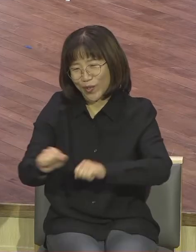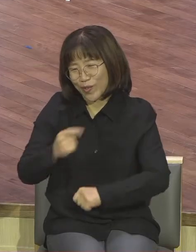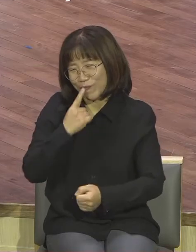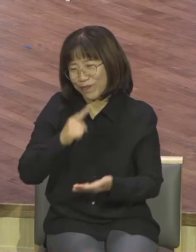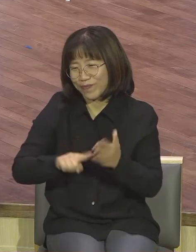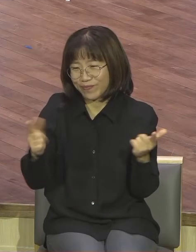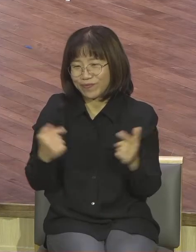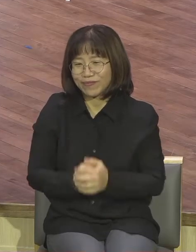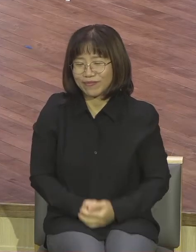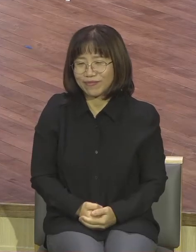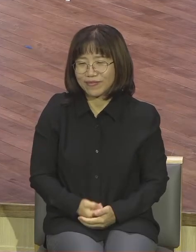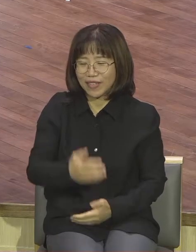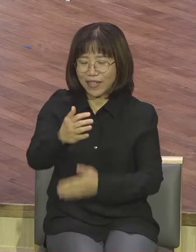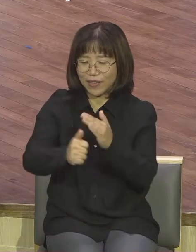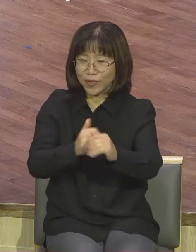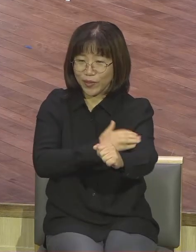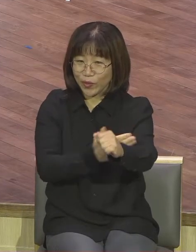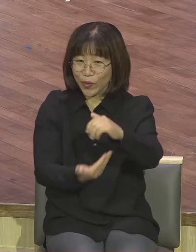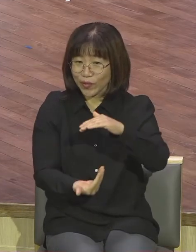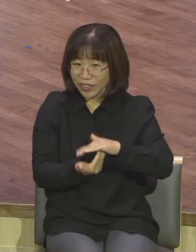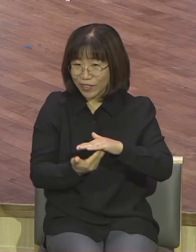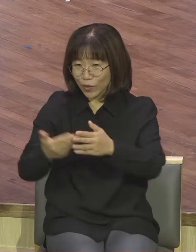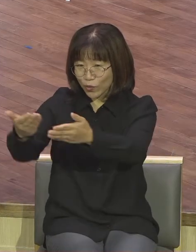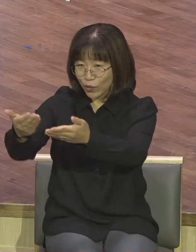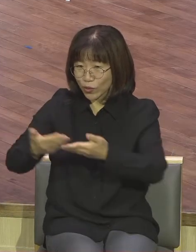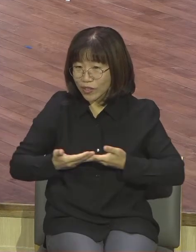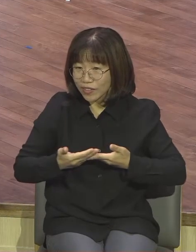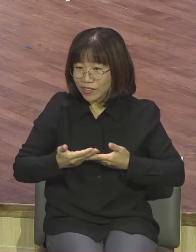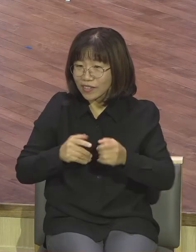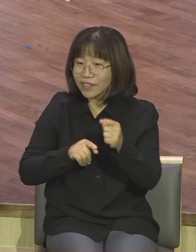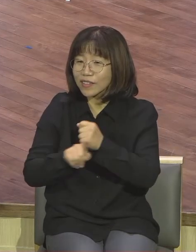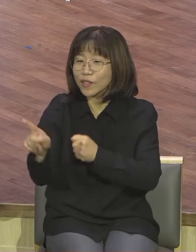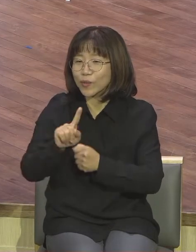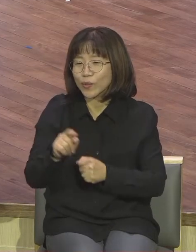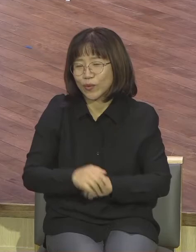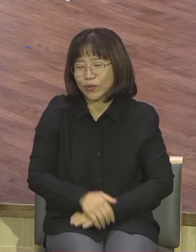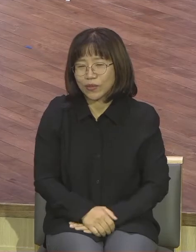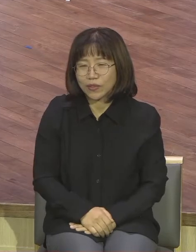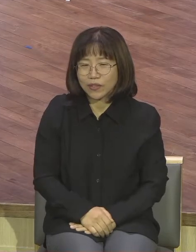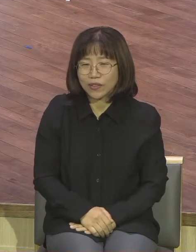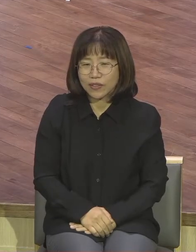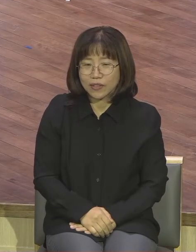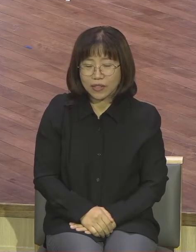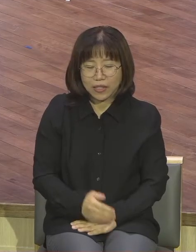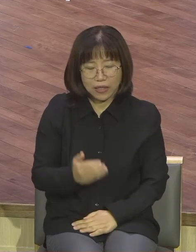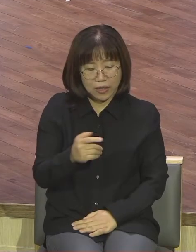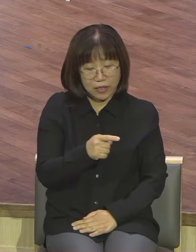권능이 나에게 나타난다는 게 뭐예요 아 이 사람 하나님 쓰시는구나